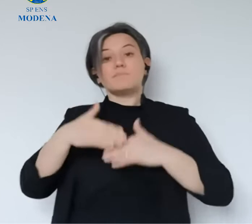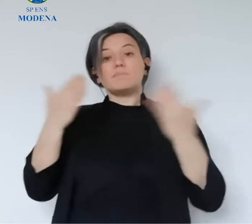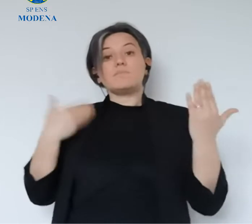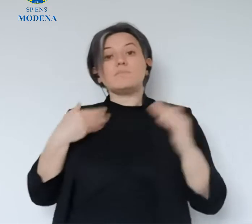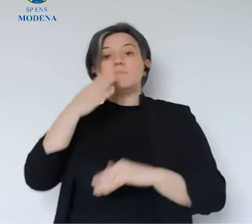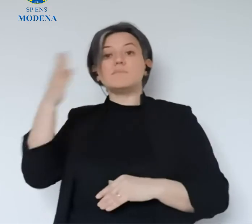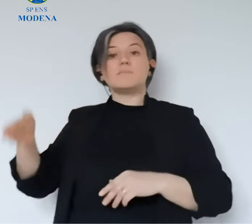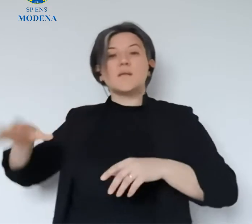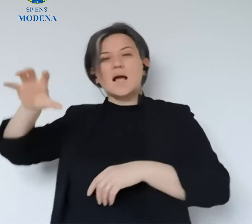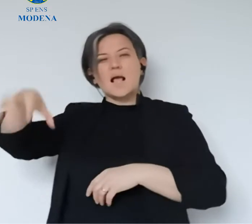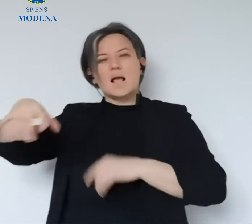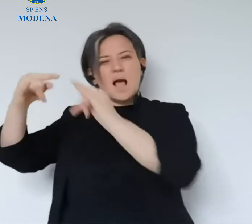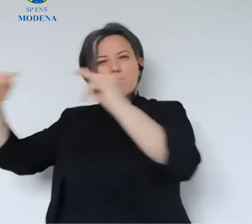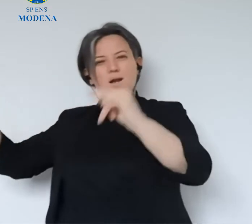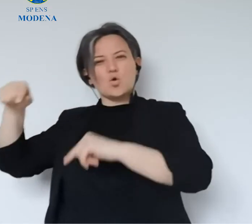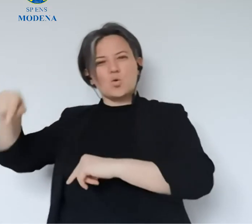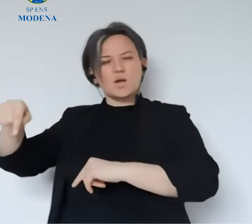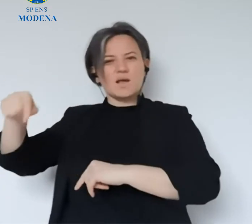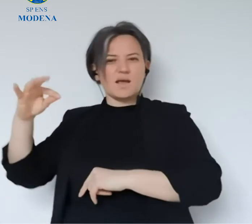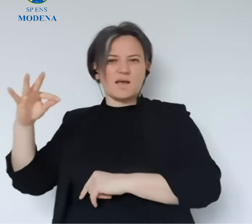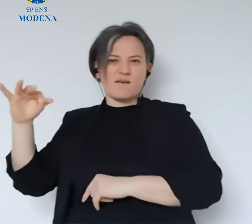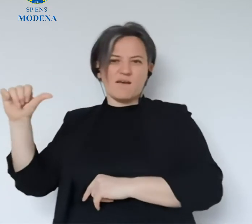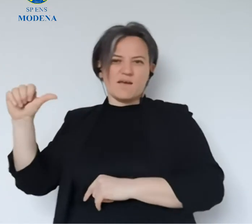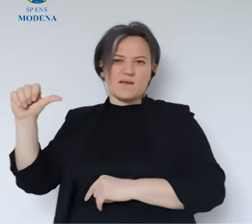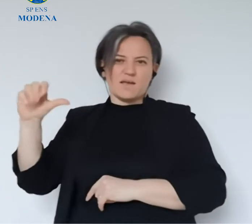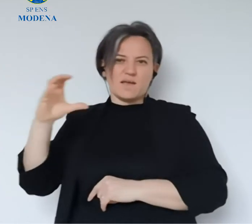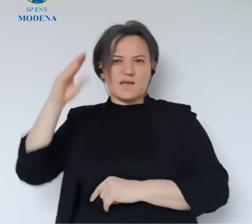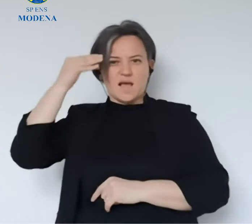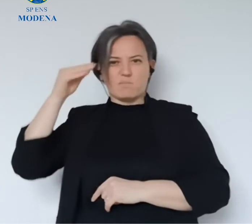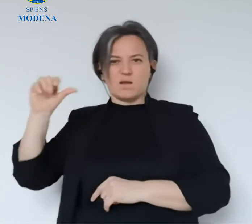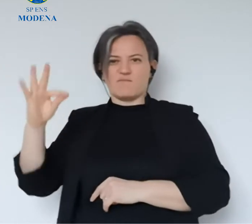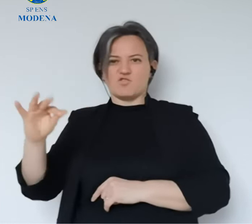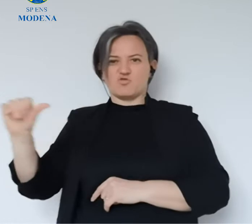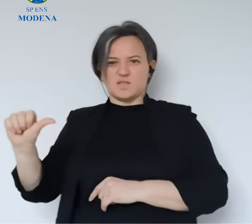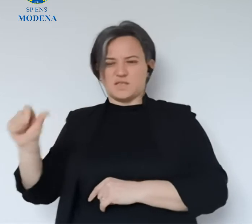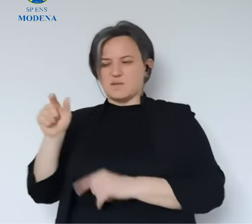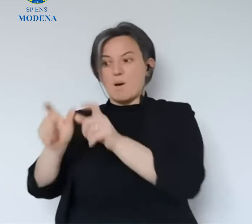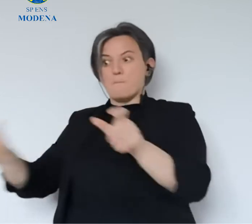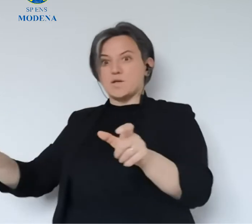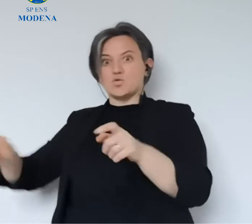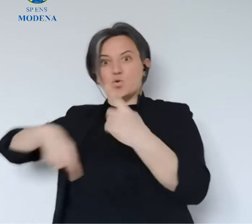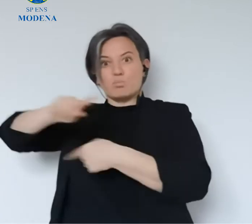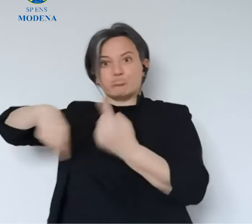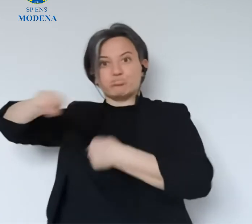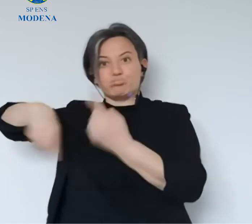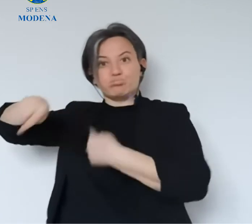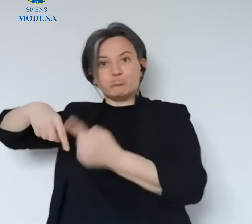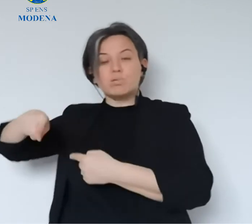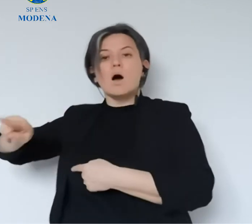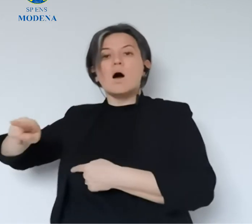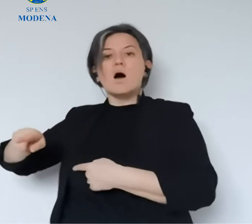Stamattina ero appunto al capannone del Carpi Fashion System dove si preparano le borse alimentari,'è